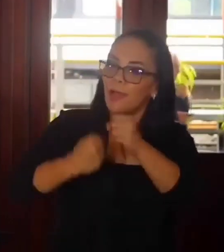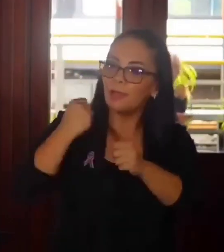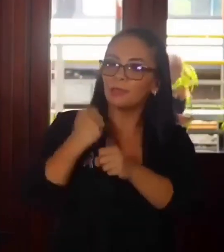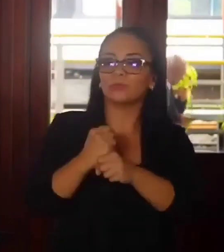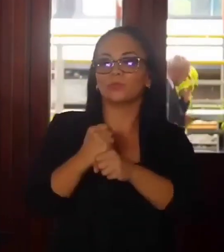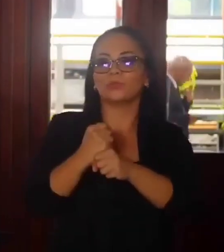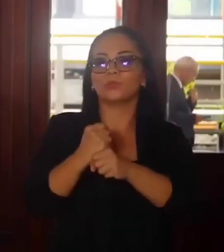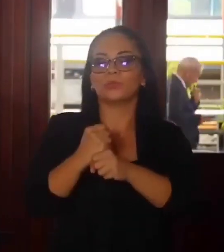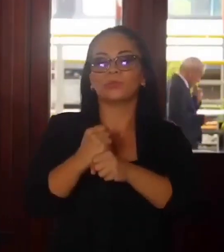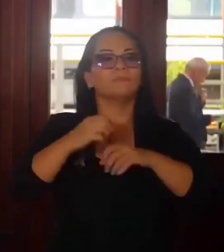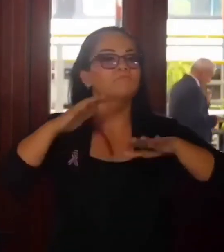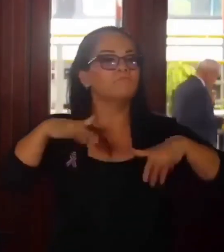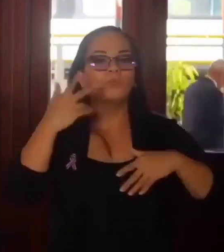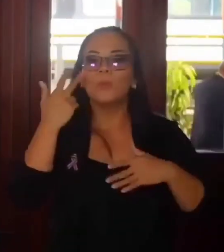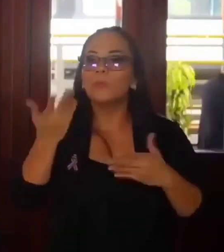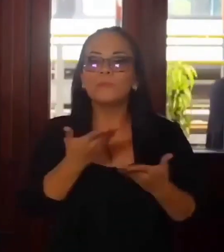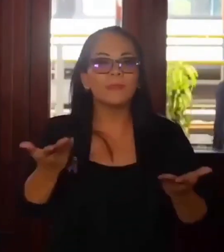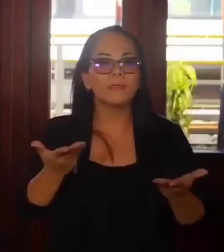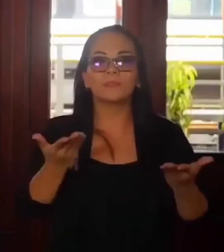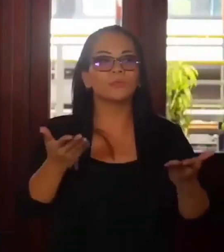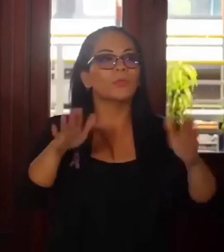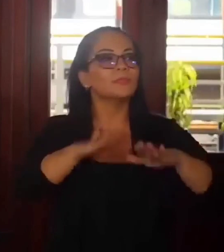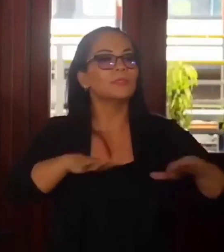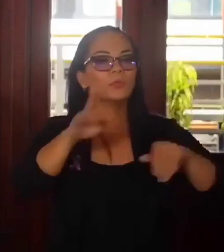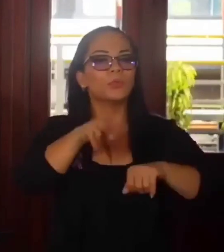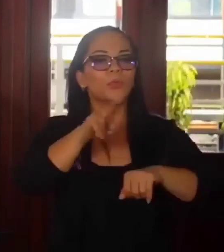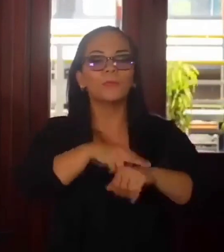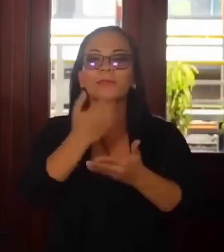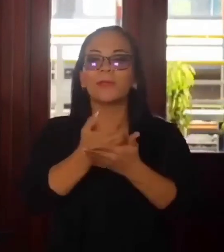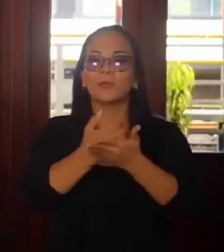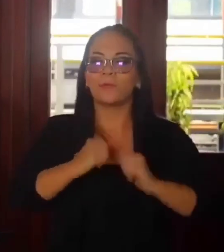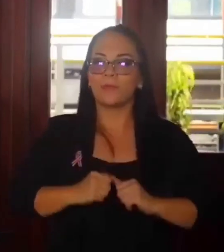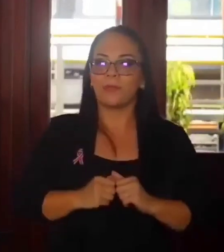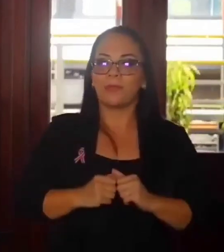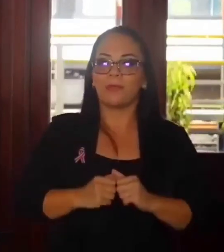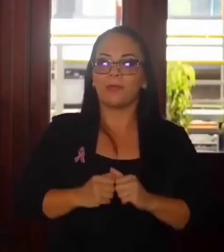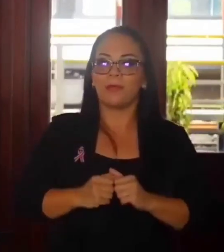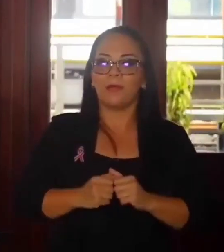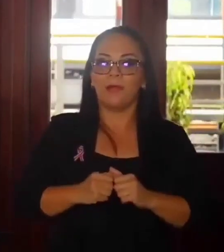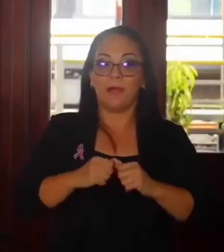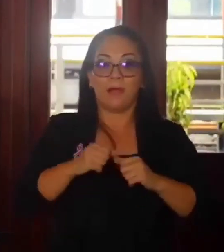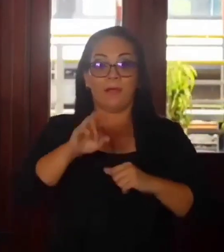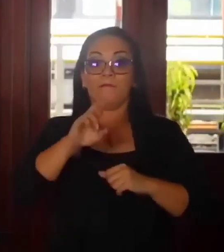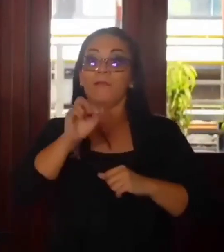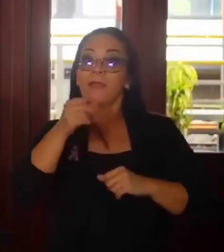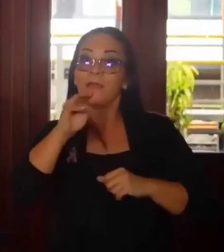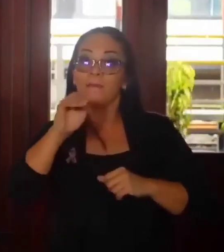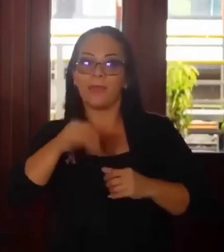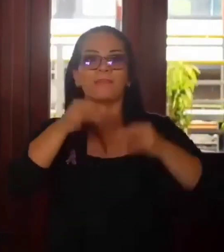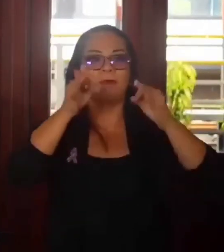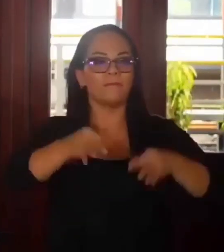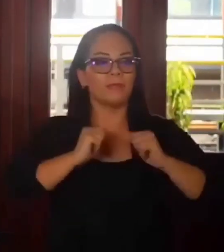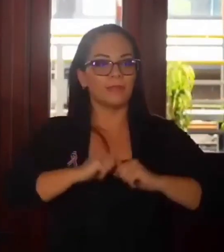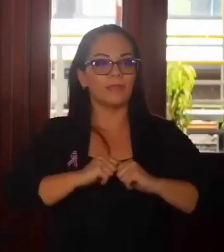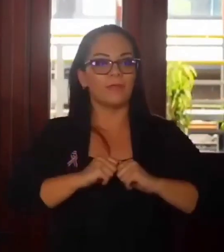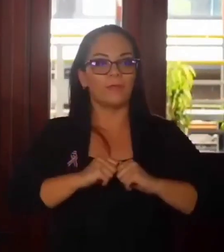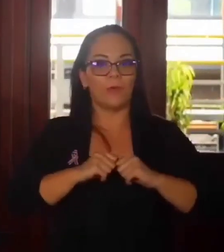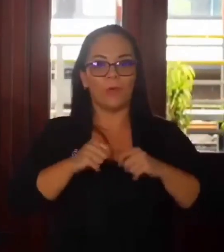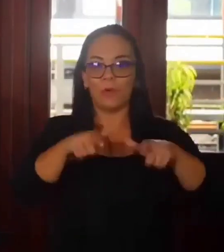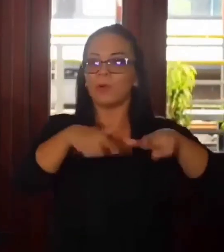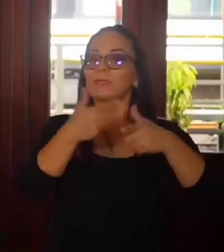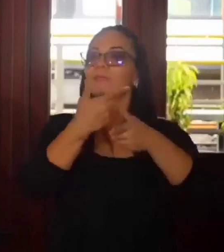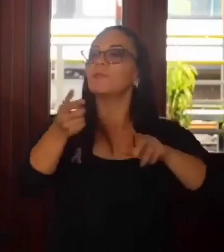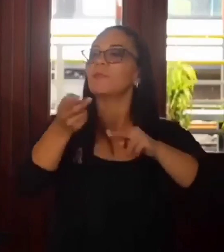al sector normal de la economía, al régimen definitivo, que no está en zonas francas, crecer a la